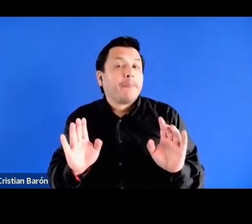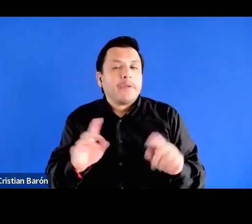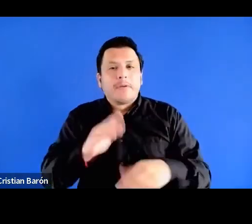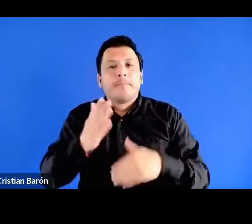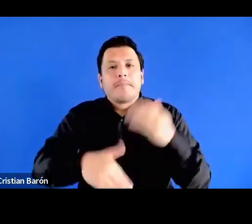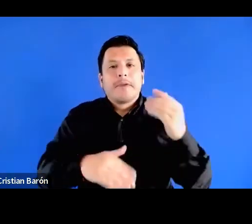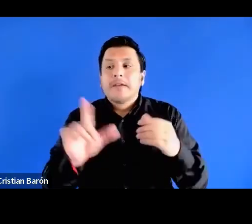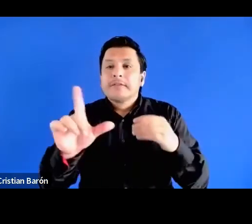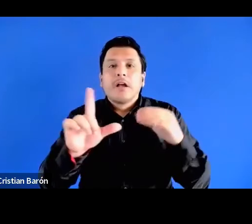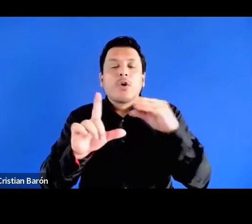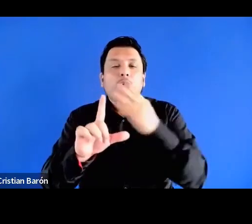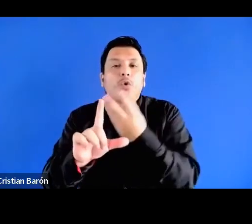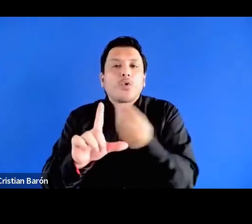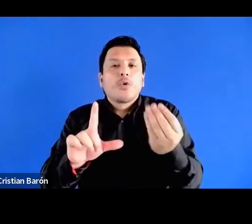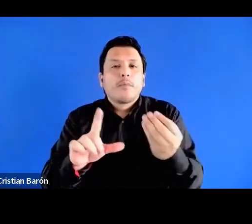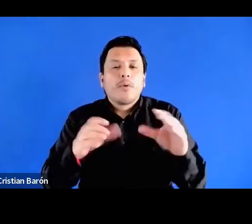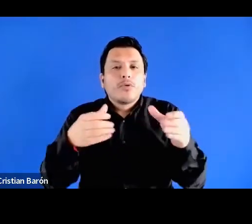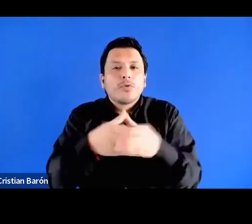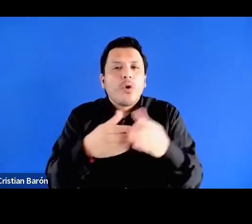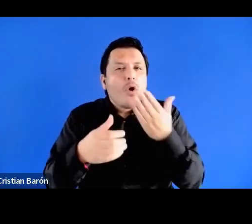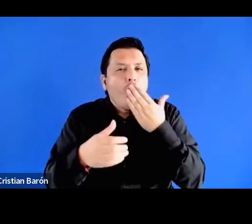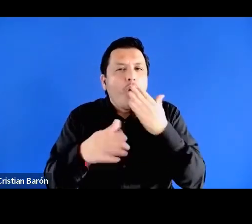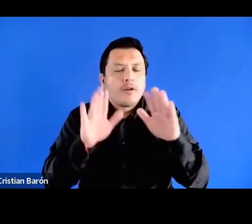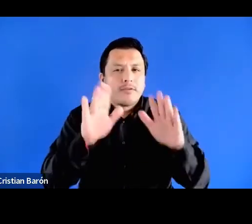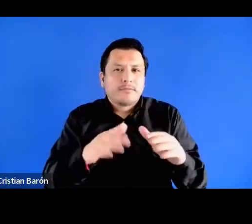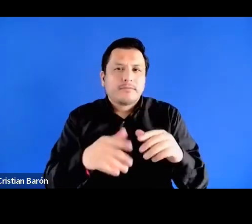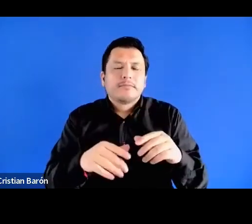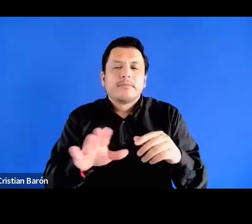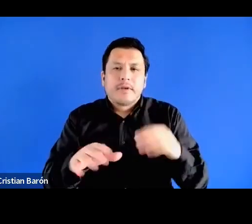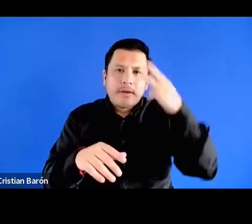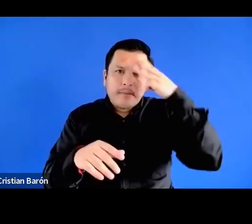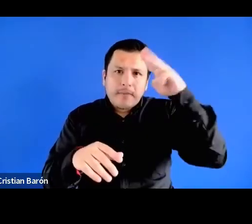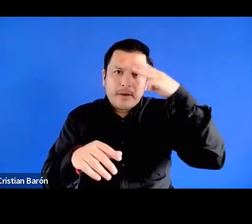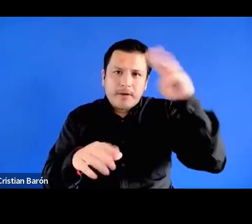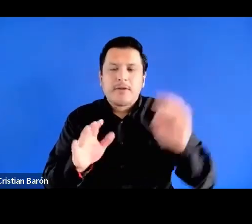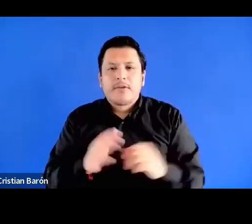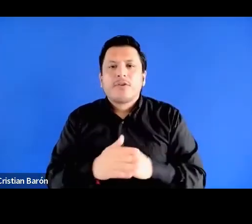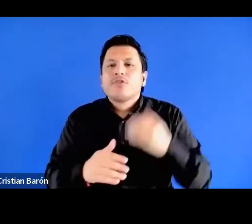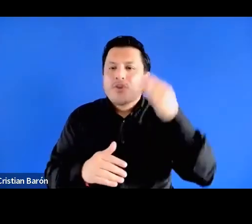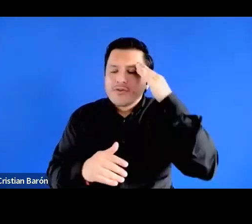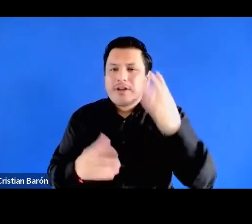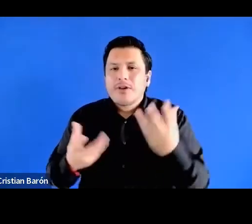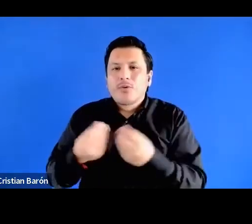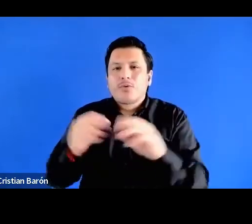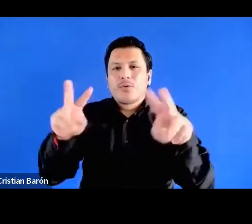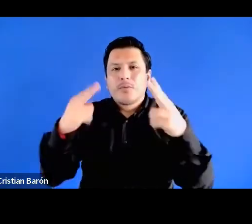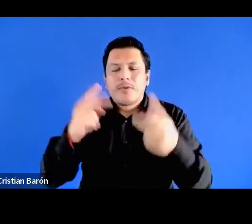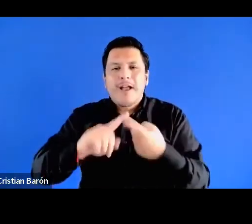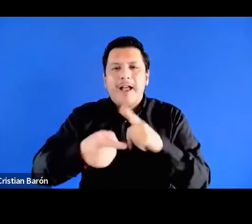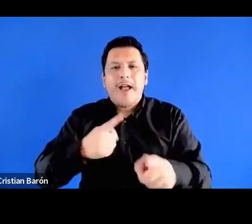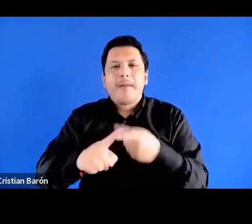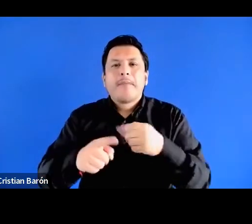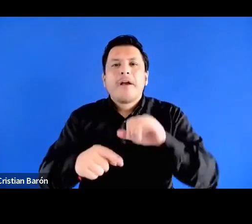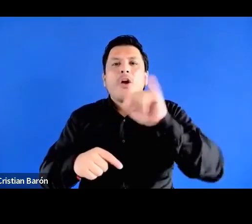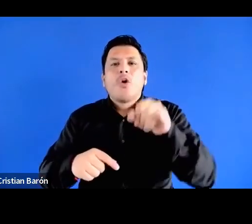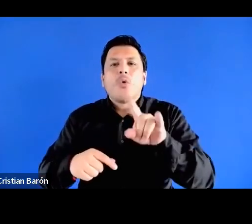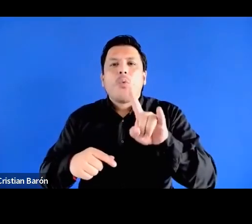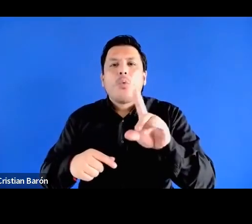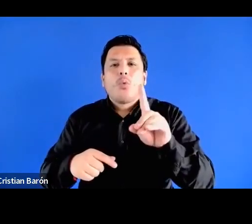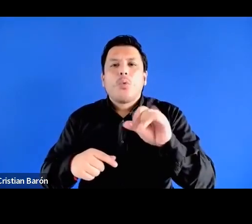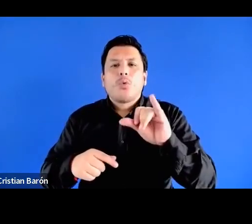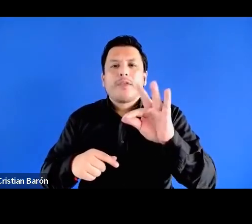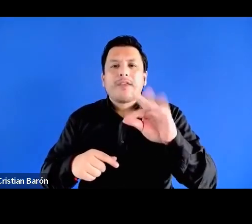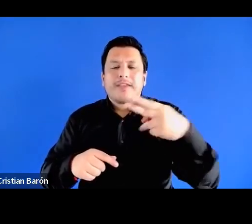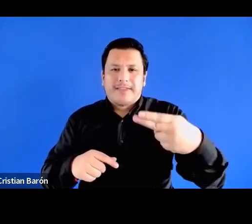clases medias indígenas mexicanas. Sé que en la audiencia está mi colega, amiga querida, Judit Bautista, y estoy así de,